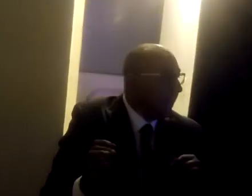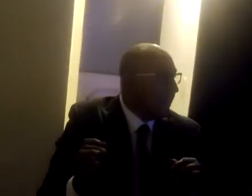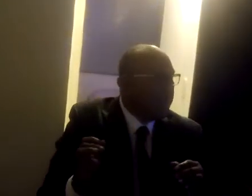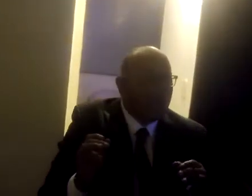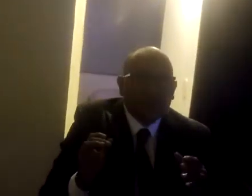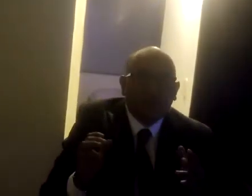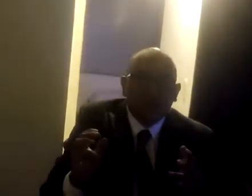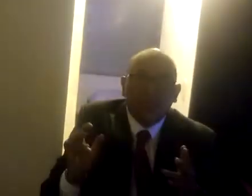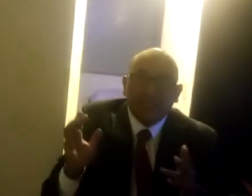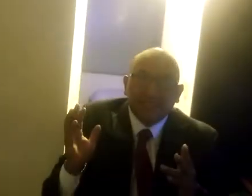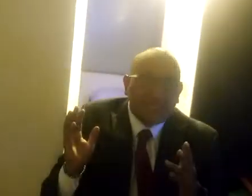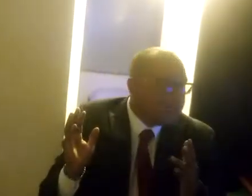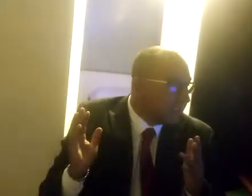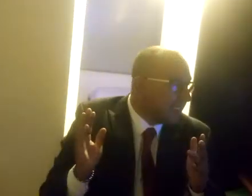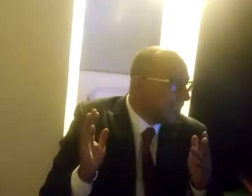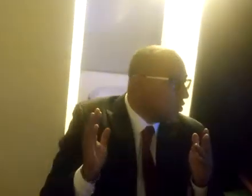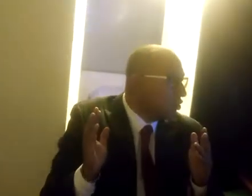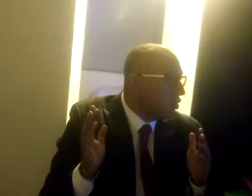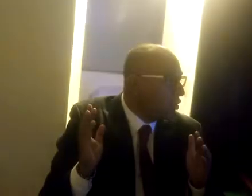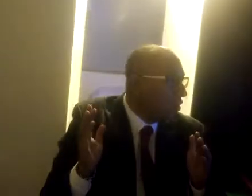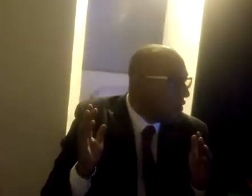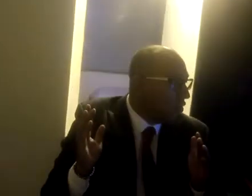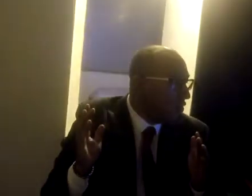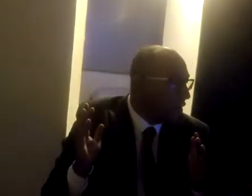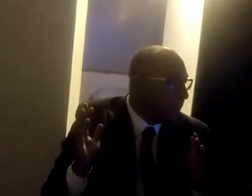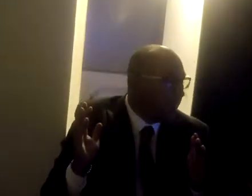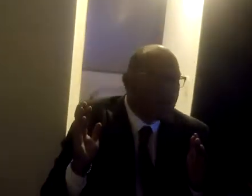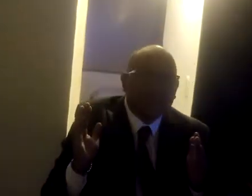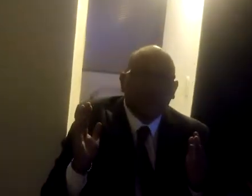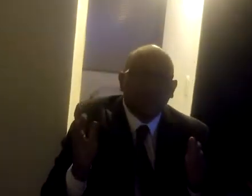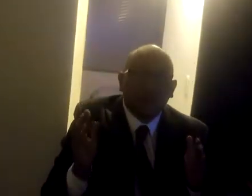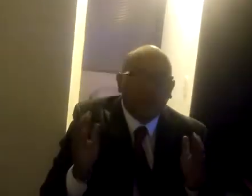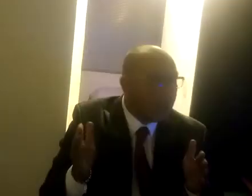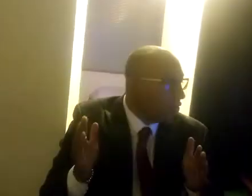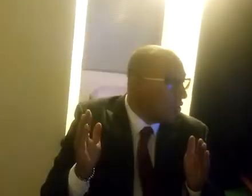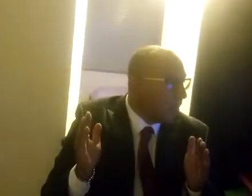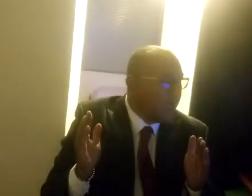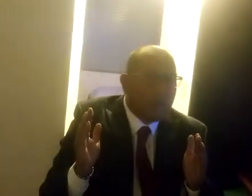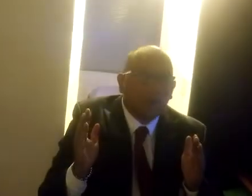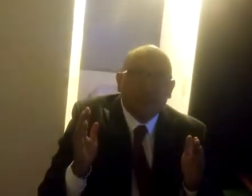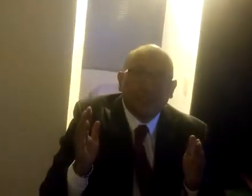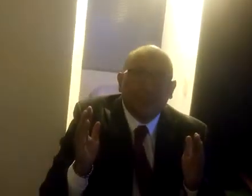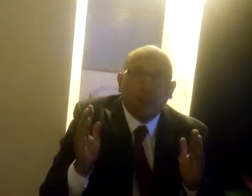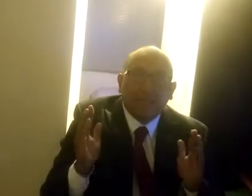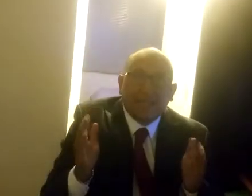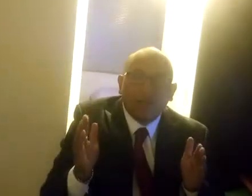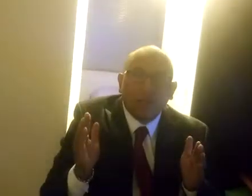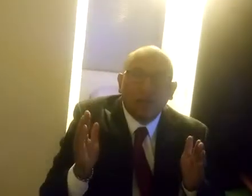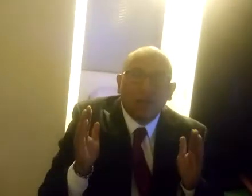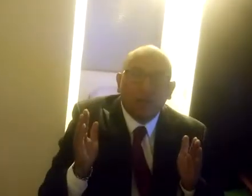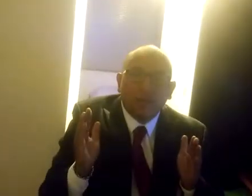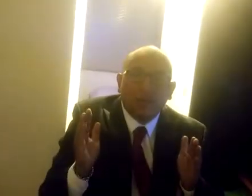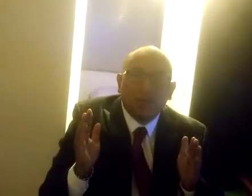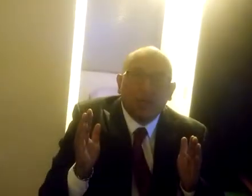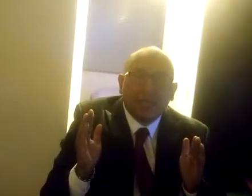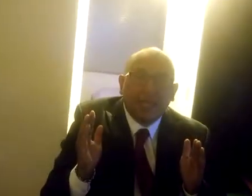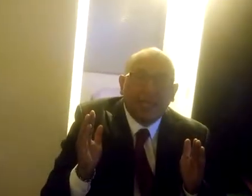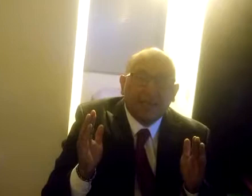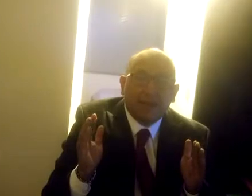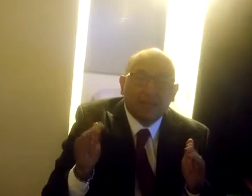En 1996 se logró aprobar el Estatuto del Euro, el nuevo sistema monetario europeo que iba a